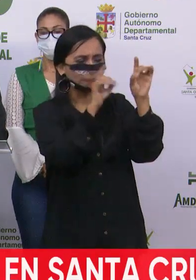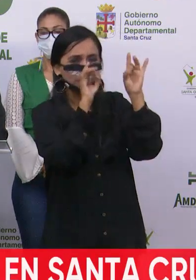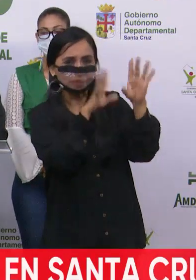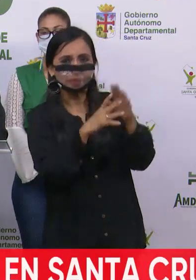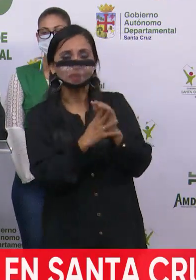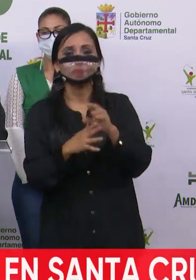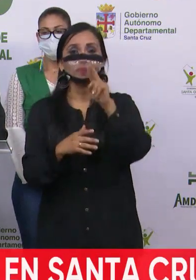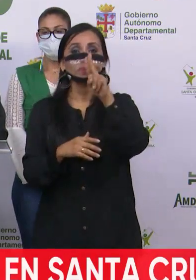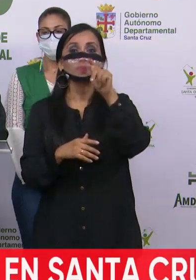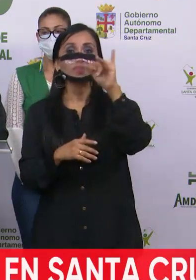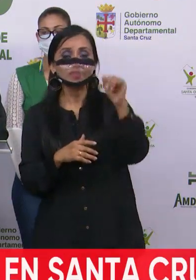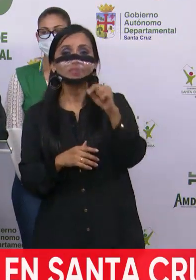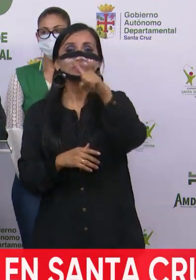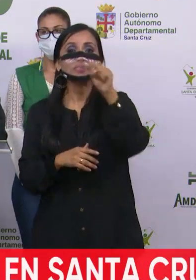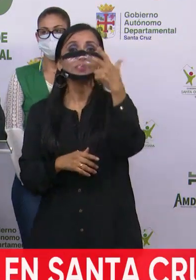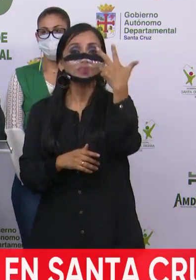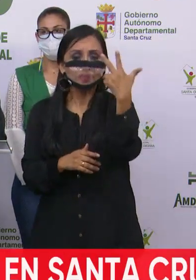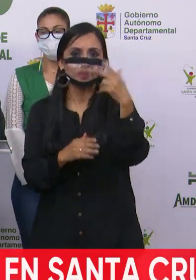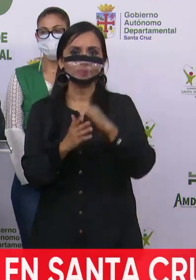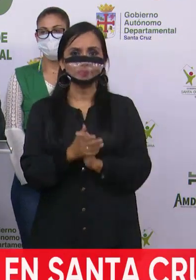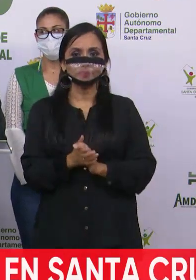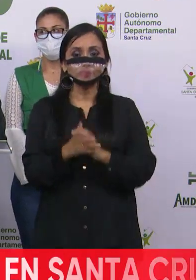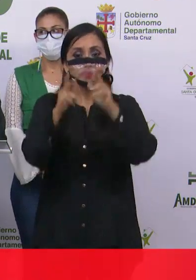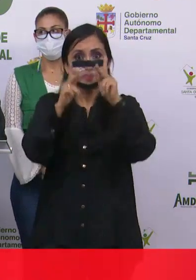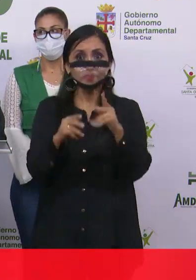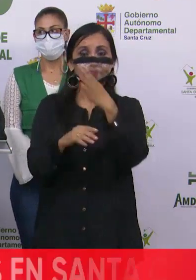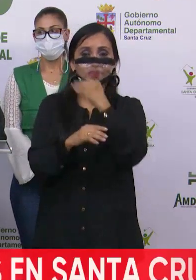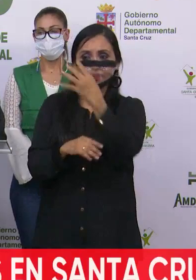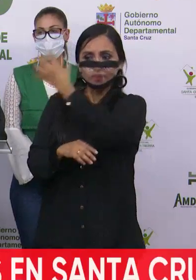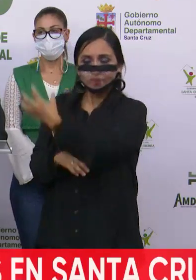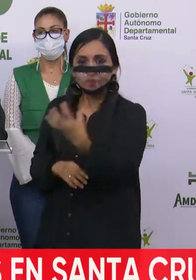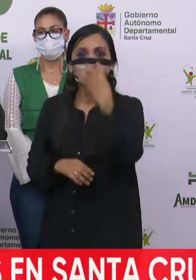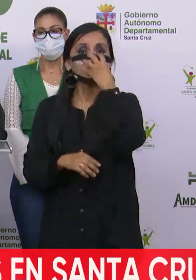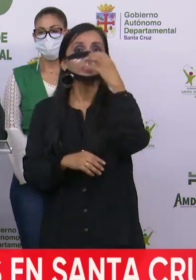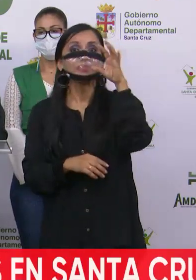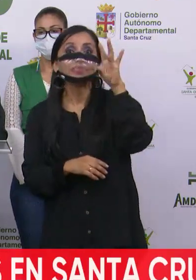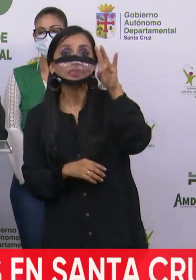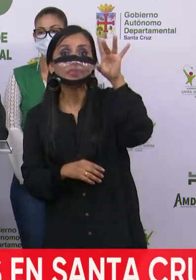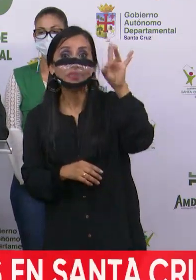103 casos y 78 pacientes acoplados a un respirador. ¡Gracias! ¡Gracias! ¡Gracias!